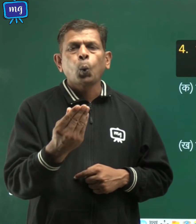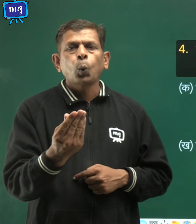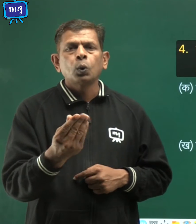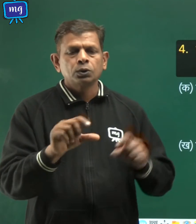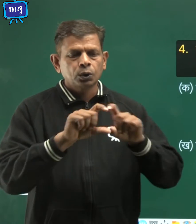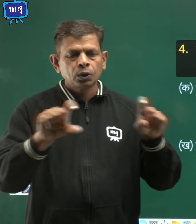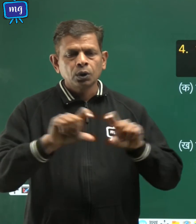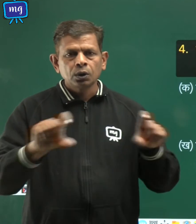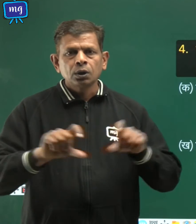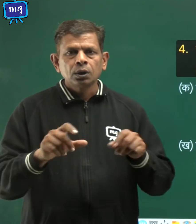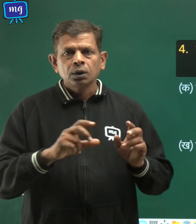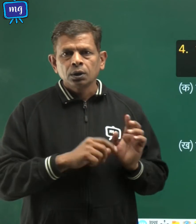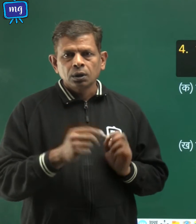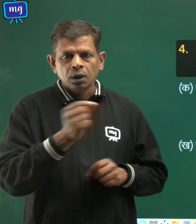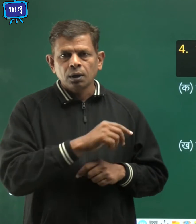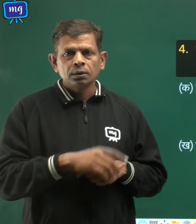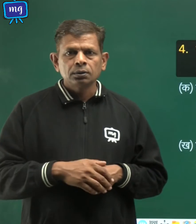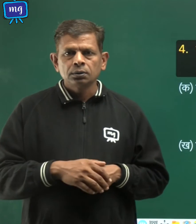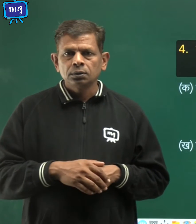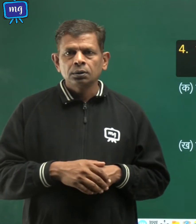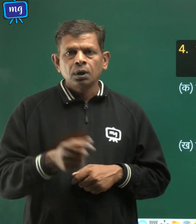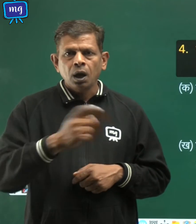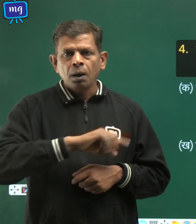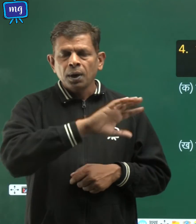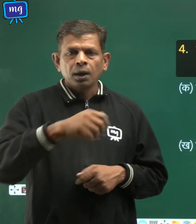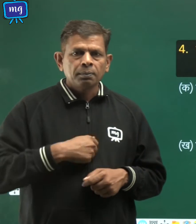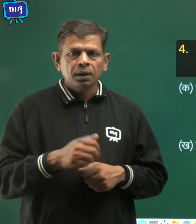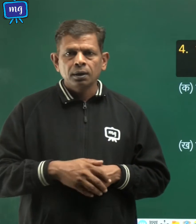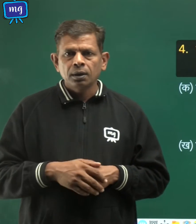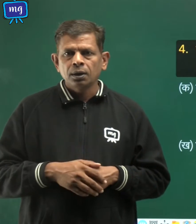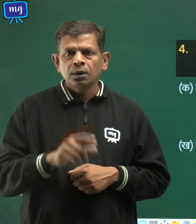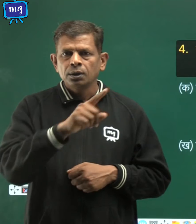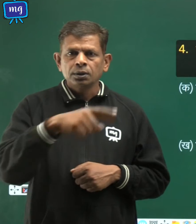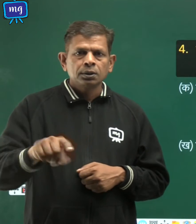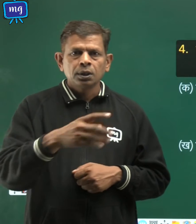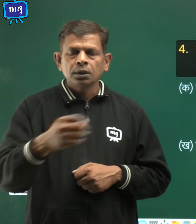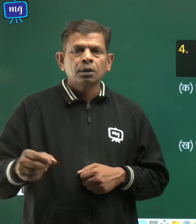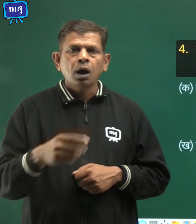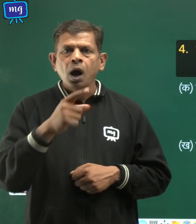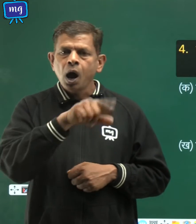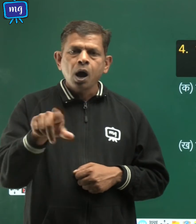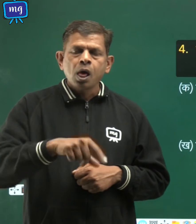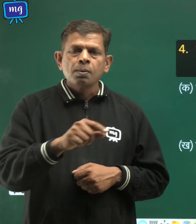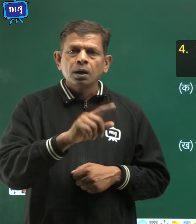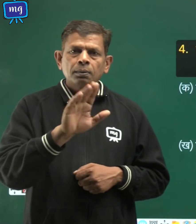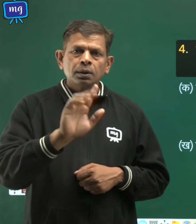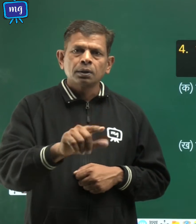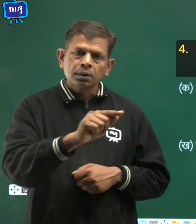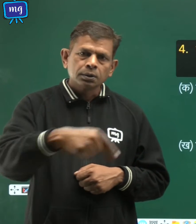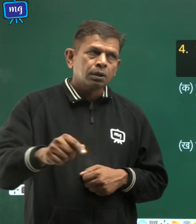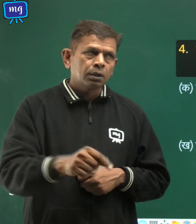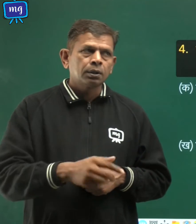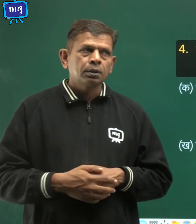या वक्तव्यों दिये गए हैं हमें इन में साई या गलत पर निशान